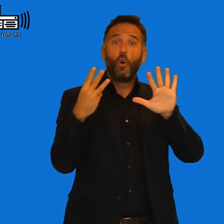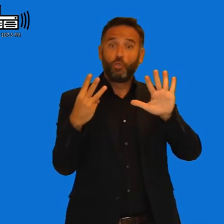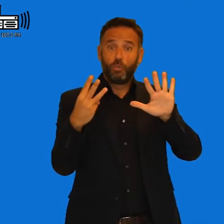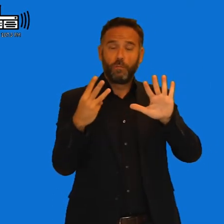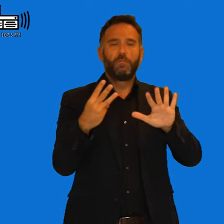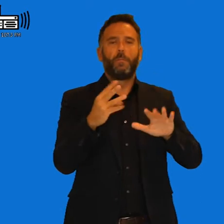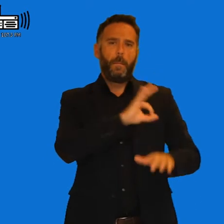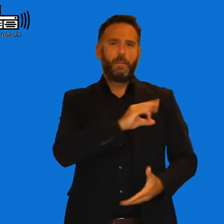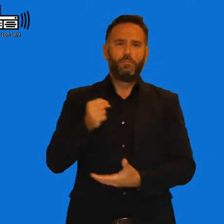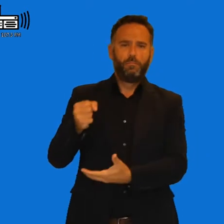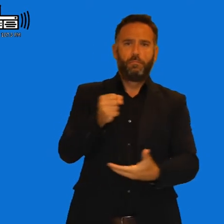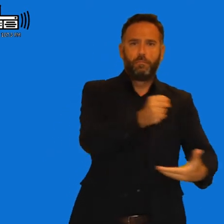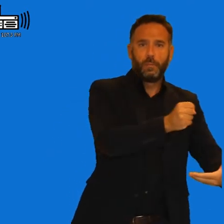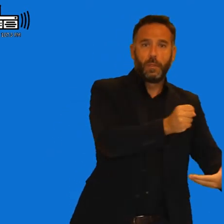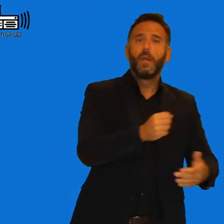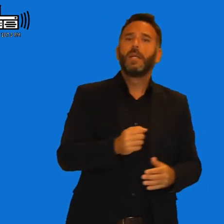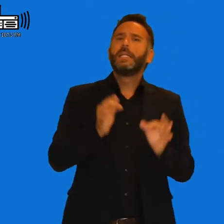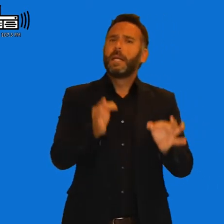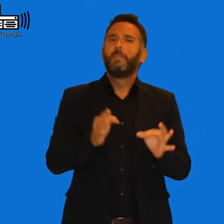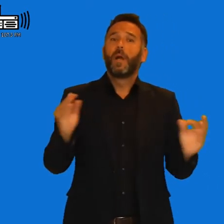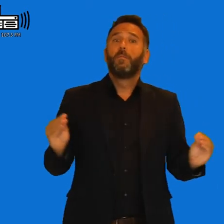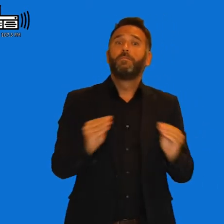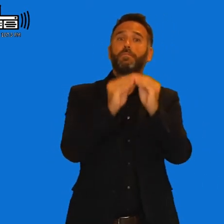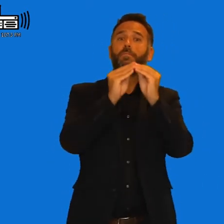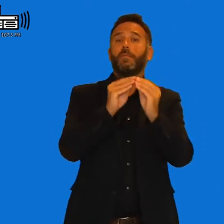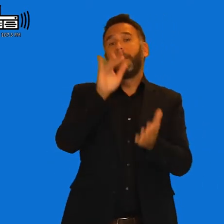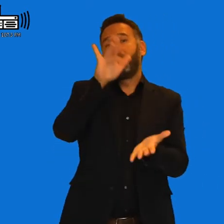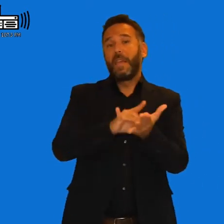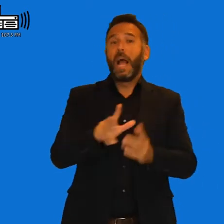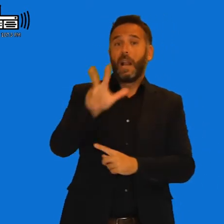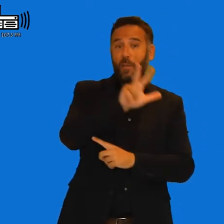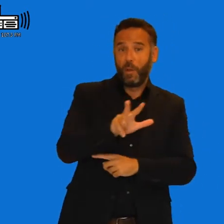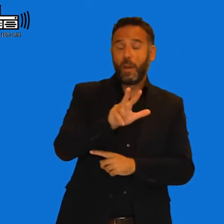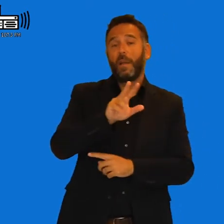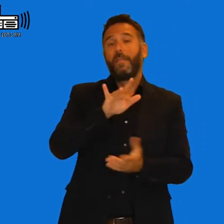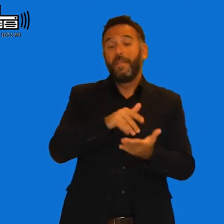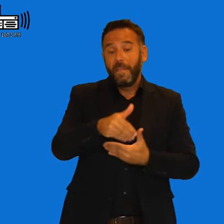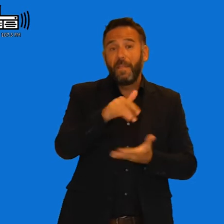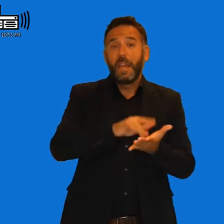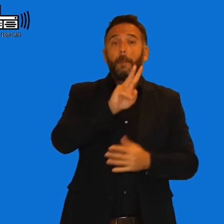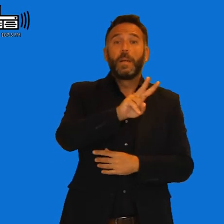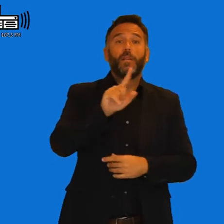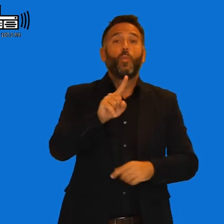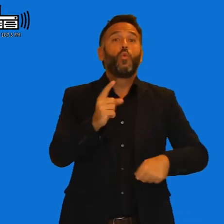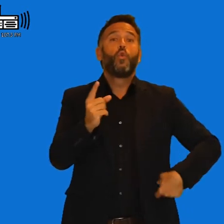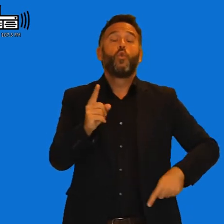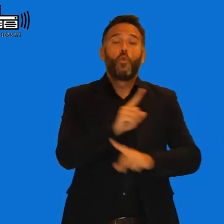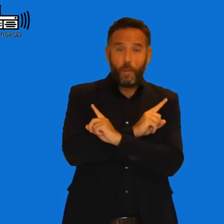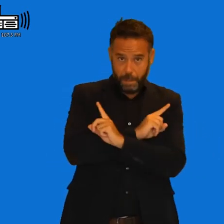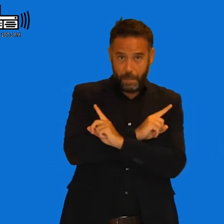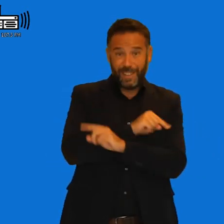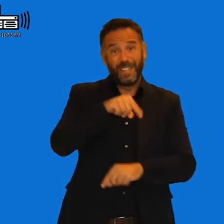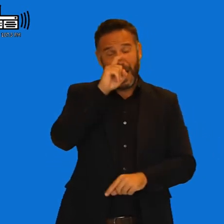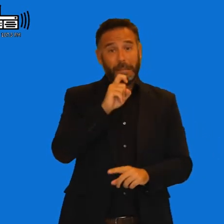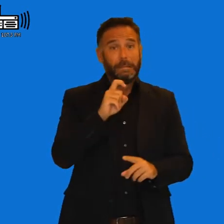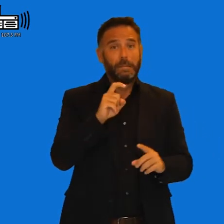entrega de premios y generalmente lo hacemos coincidir con el día nacional de la espinavífida que es el día veintiuno de noviembre. Exacto. Este año cae en mala fecha porque